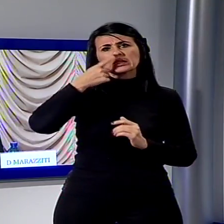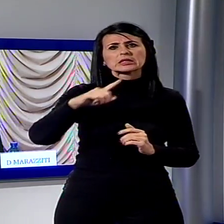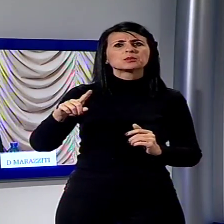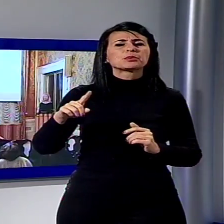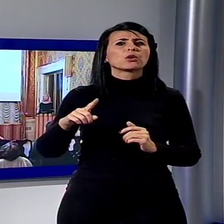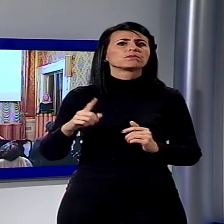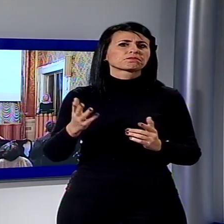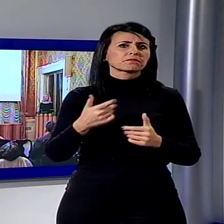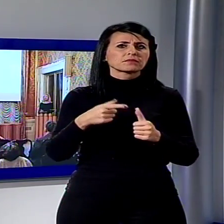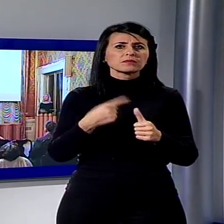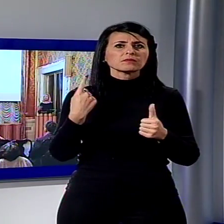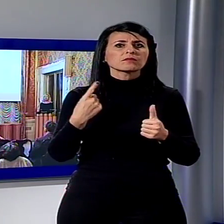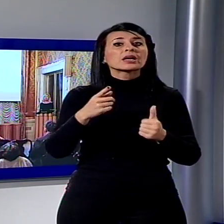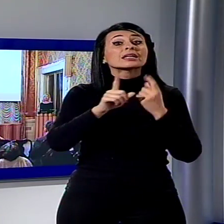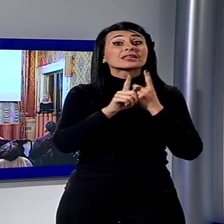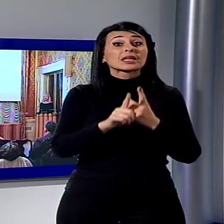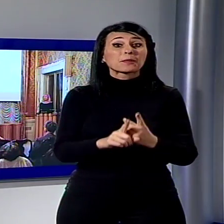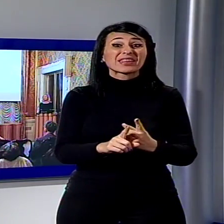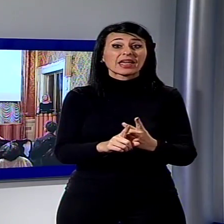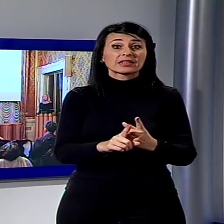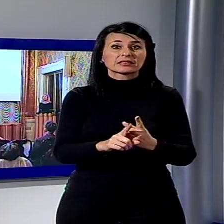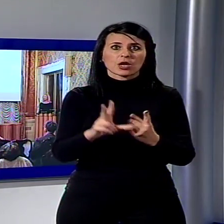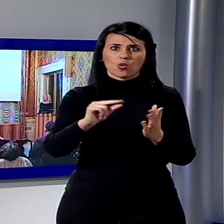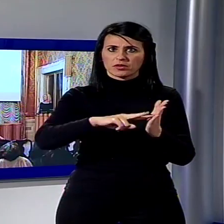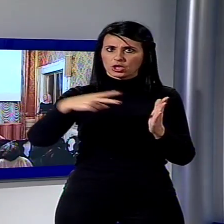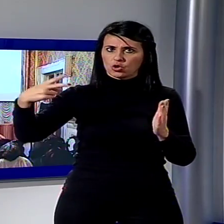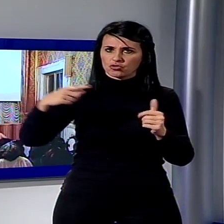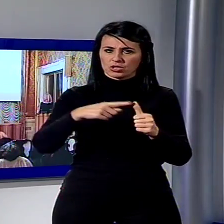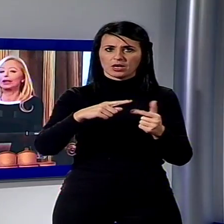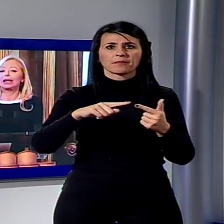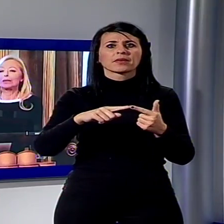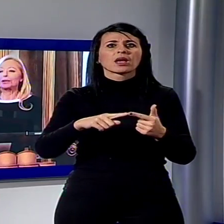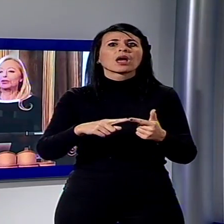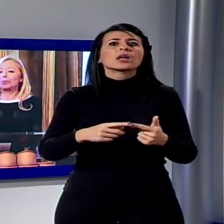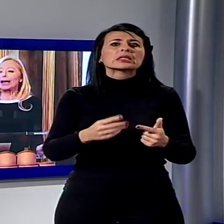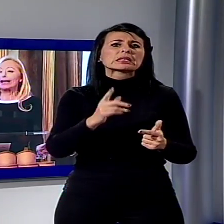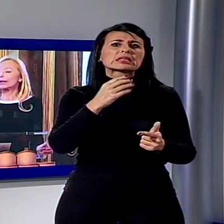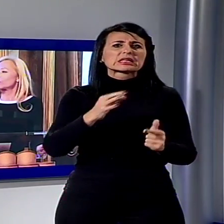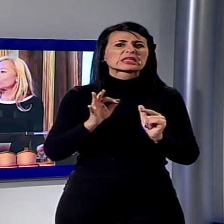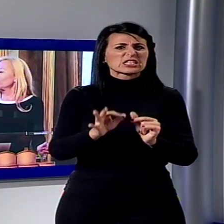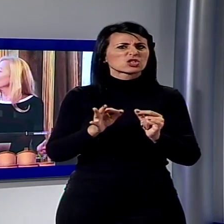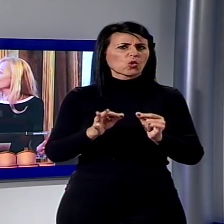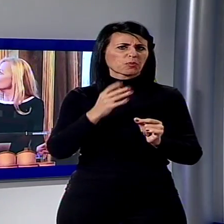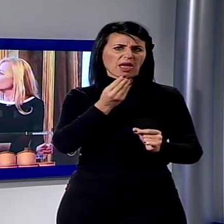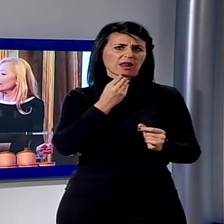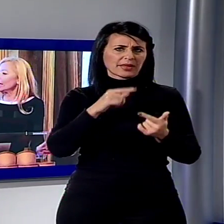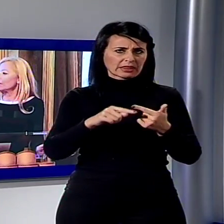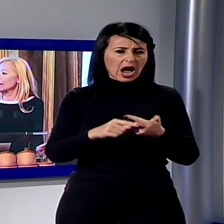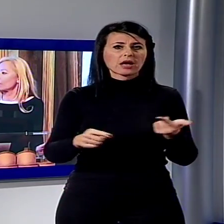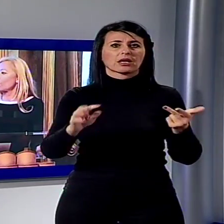Marazziti, dalle dipendenze e dalle nuove tecnologie alla food addiction, dai trattamenti nei disturbi d'ansia di sostanze naturali, all